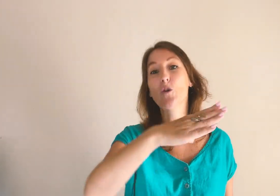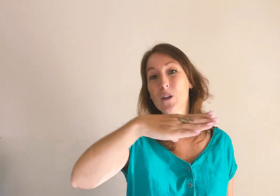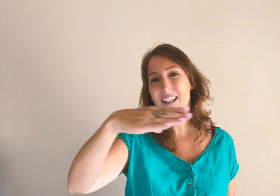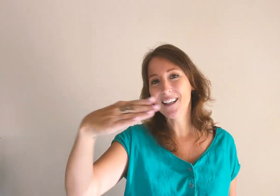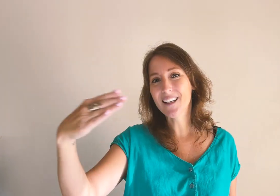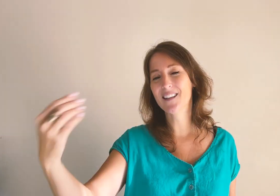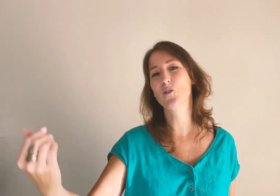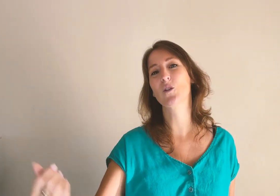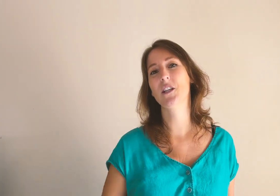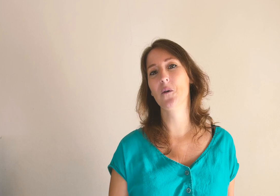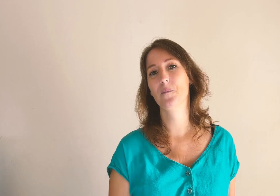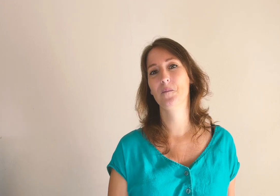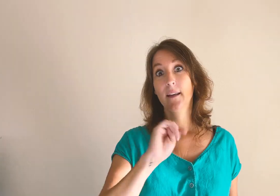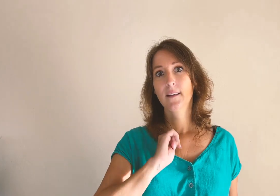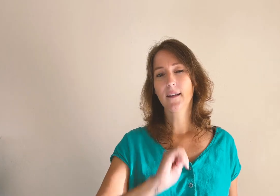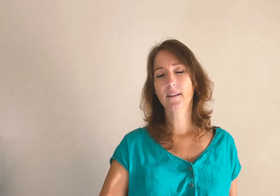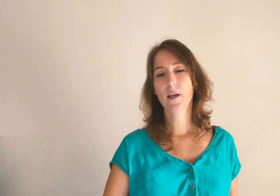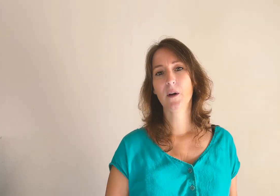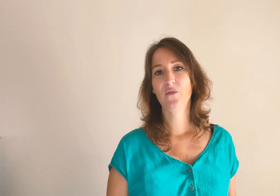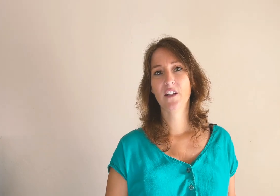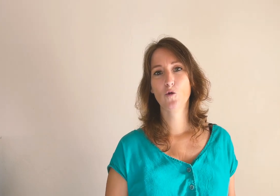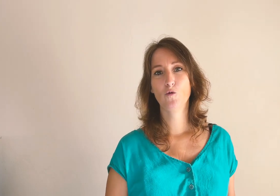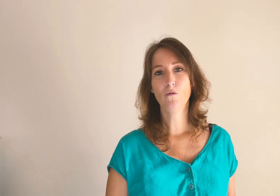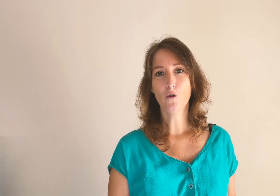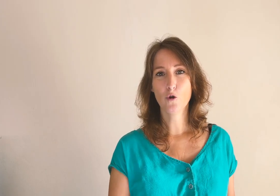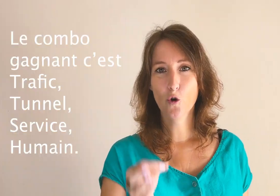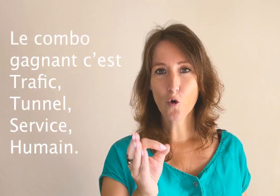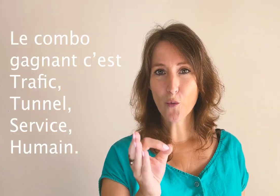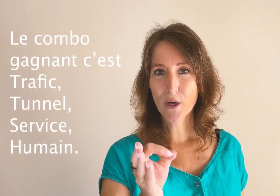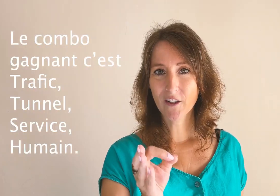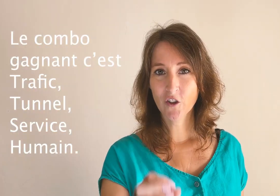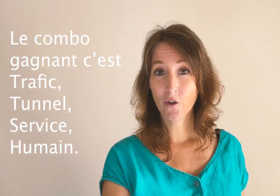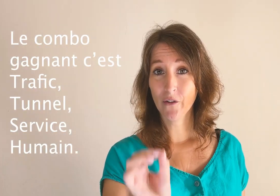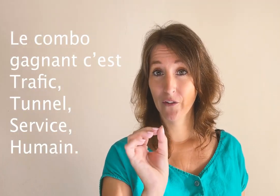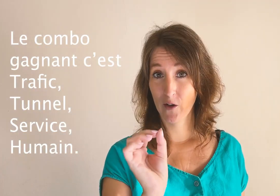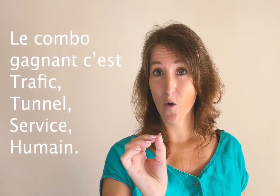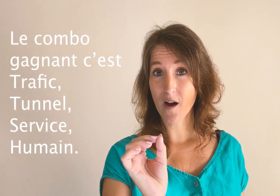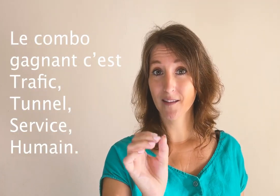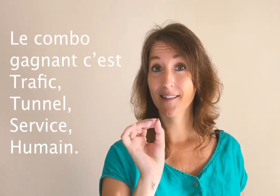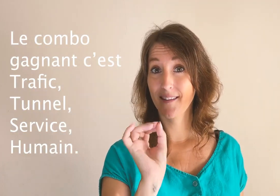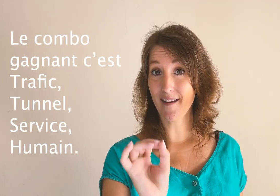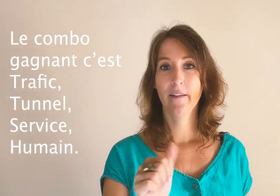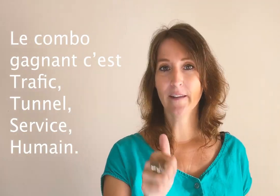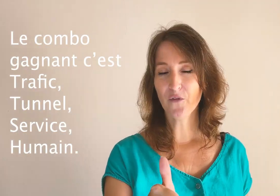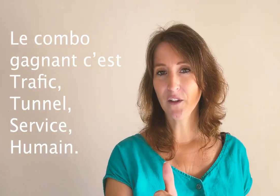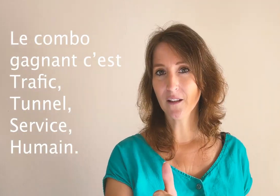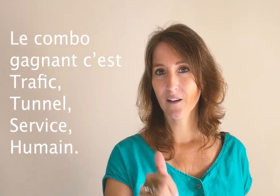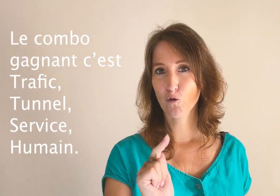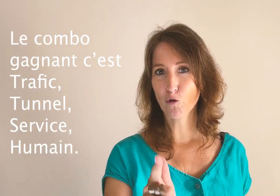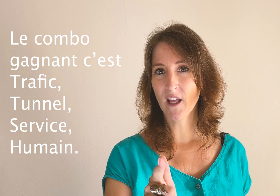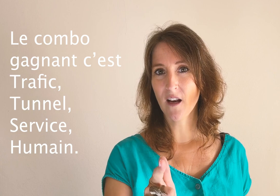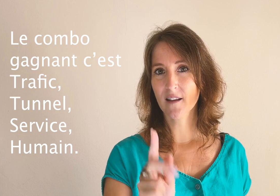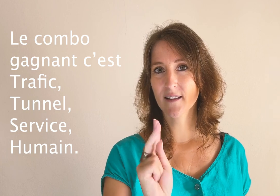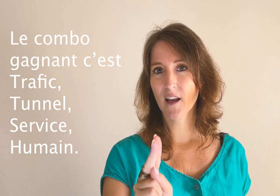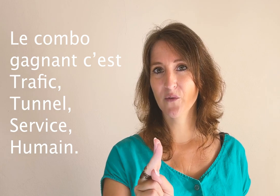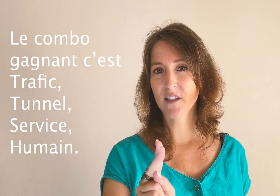le créer son client. Quatrième réflexion, le combo gagnant, c'est quoi ? C'est trafic, tunnel, service,